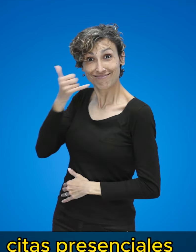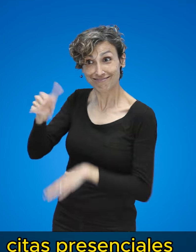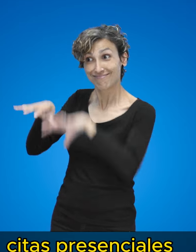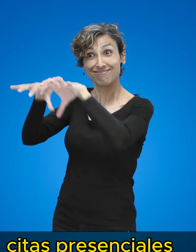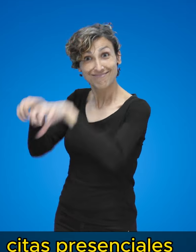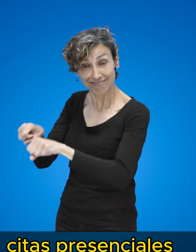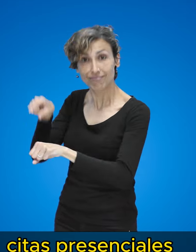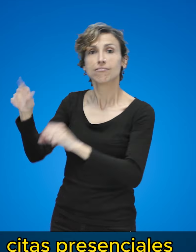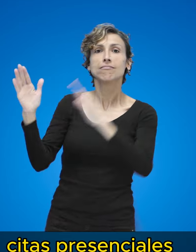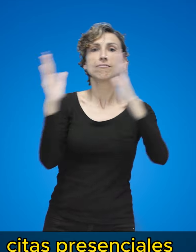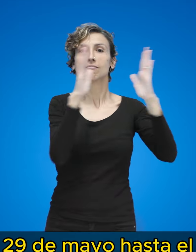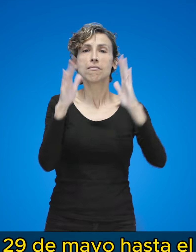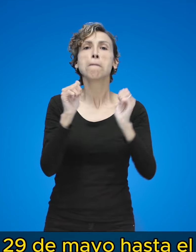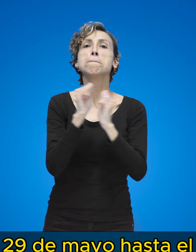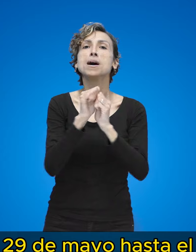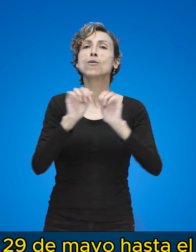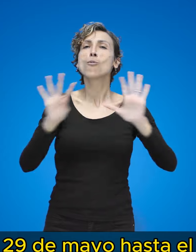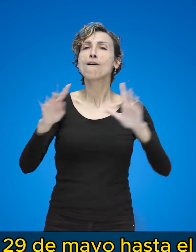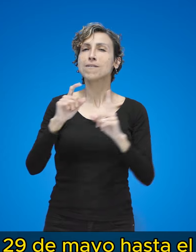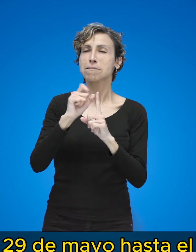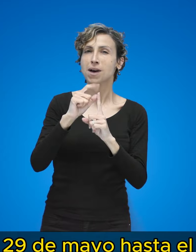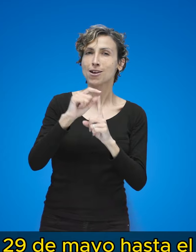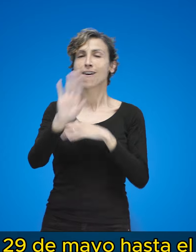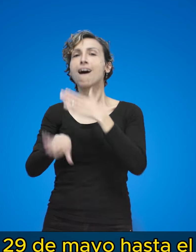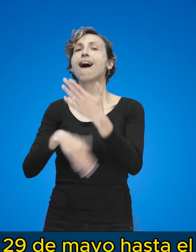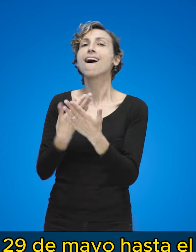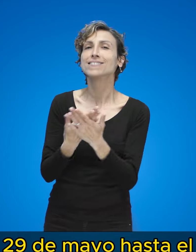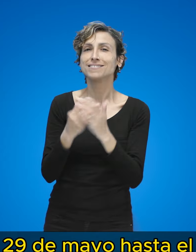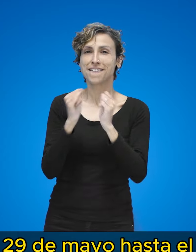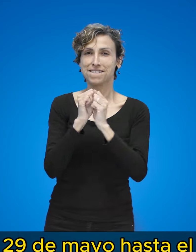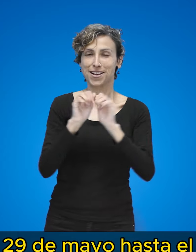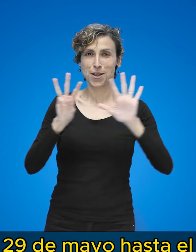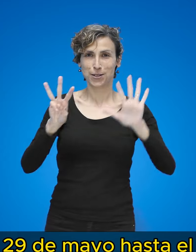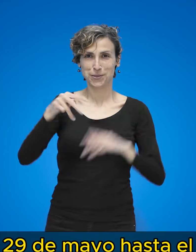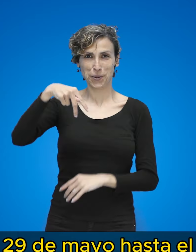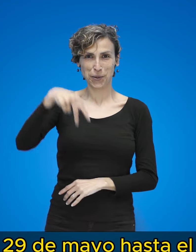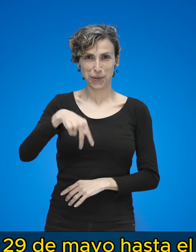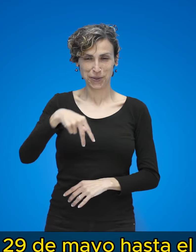disponible desde el 29 de mayo hasta el 28 de junio.